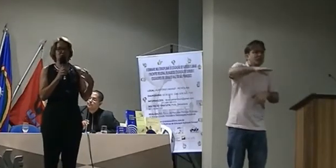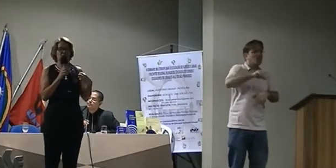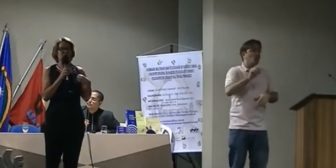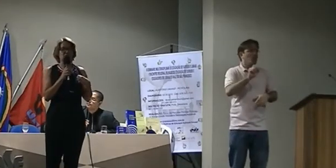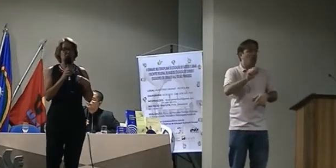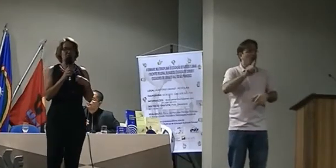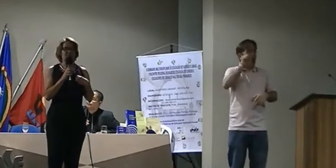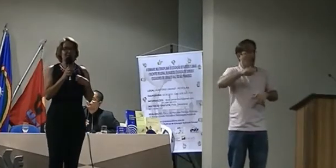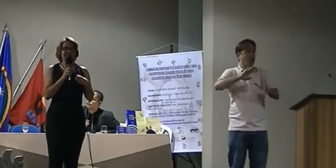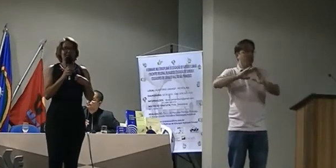estão